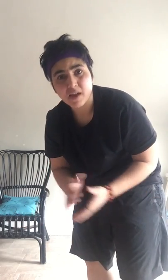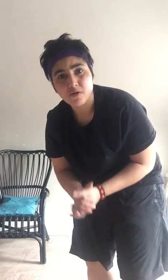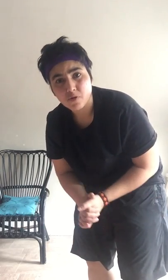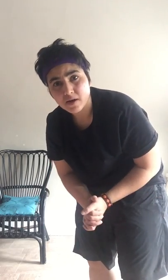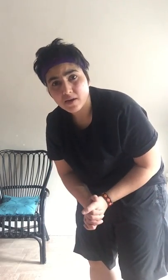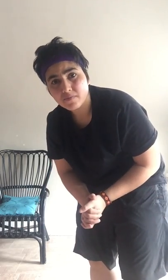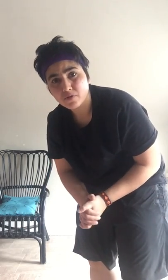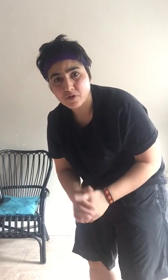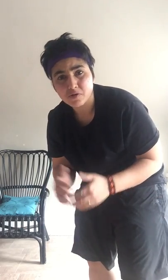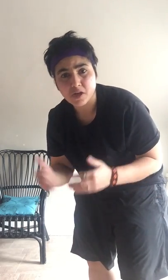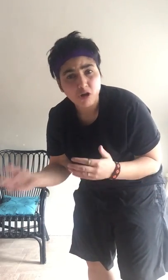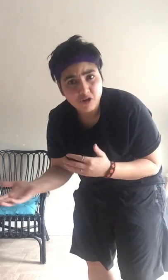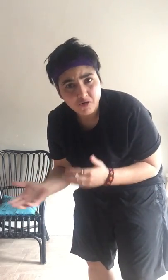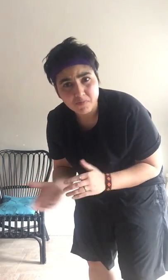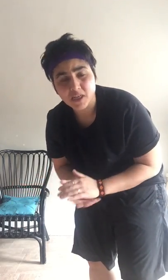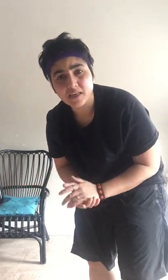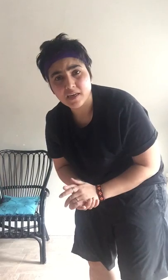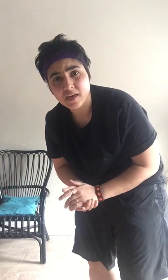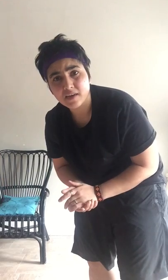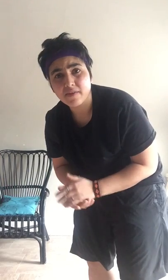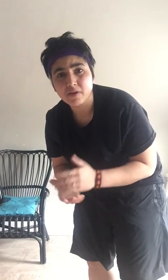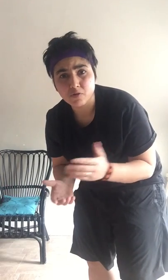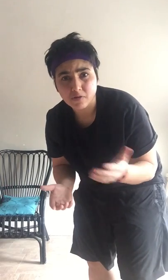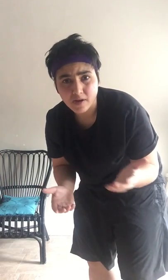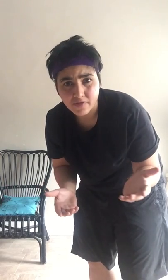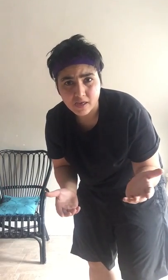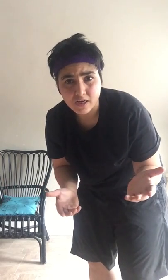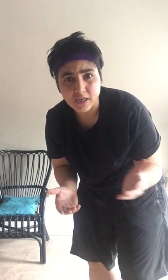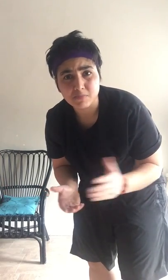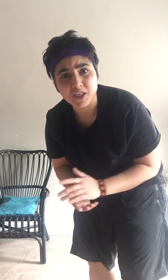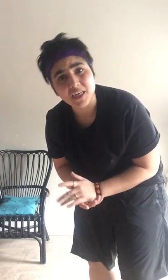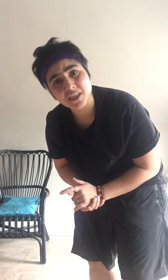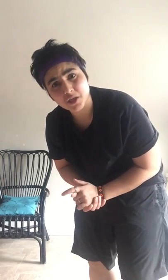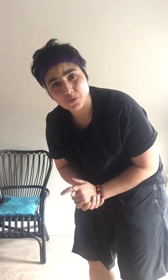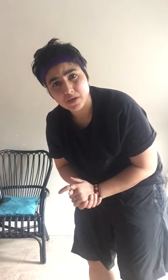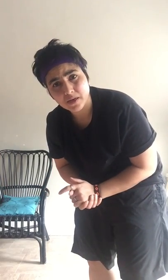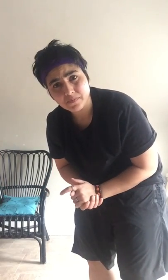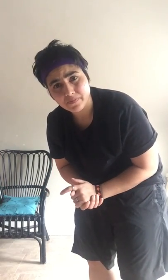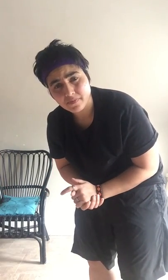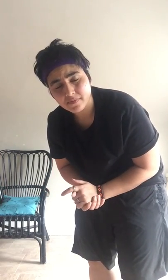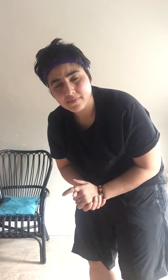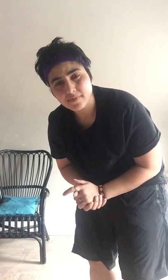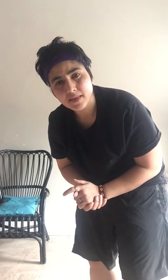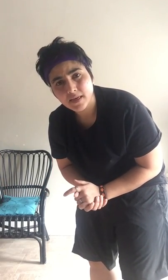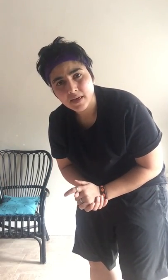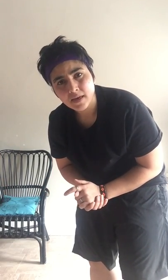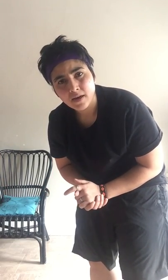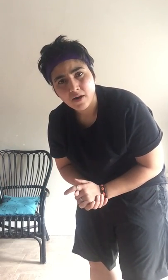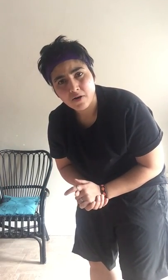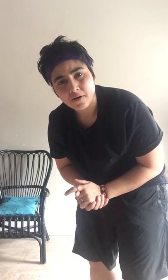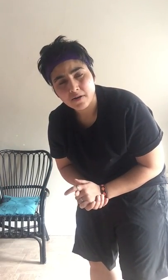फैला हुआ है पुरी दुनिया लॉक्टाउन में चली गई है, काफी कीमती जाने जा चुकी है हैं और